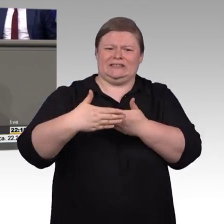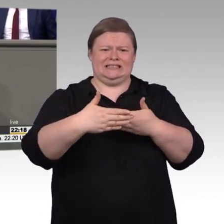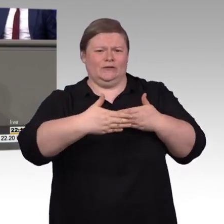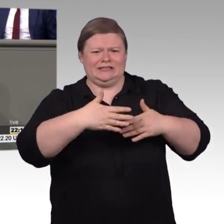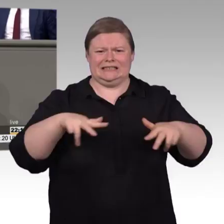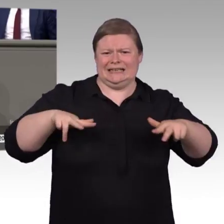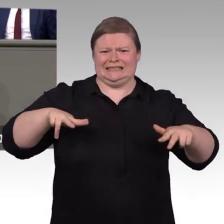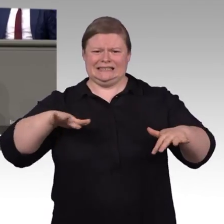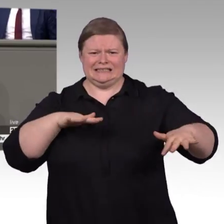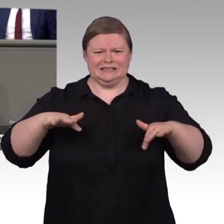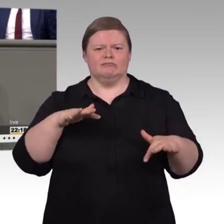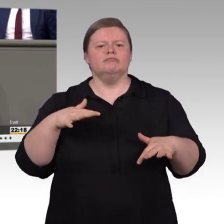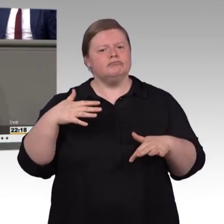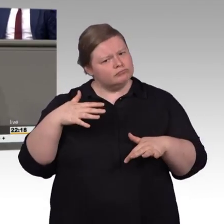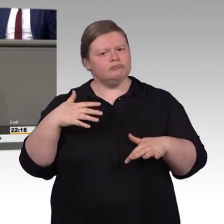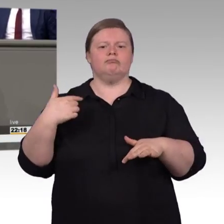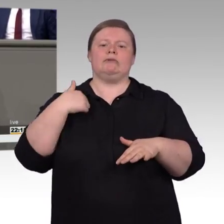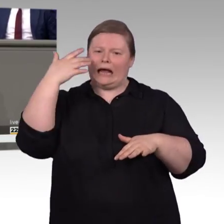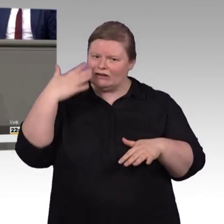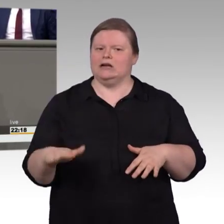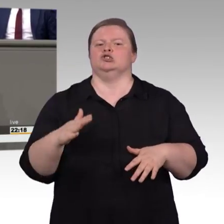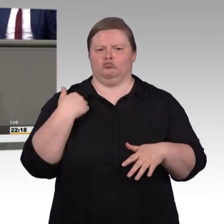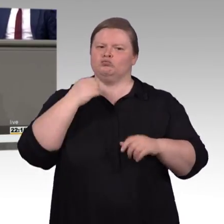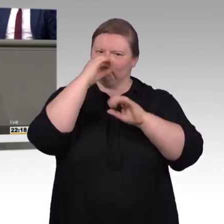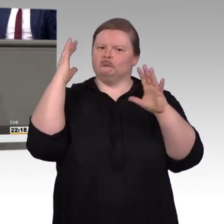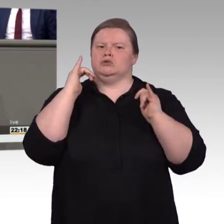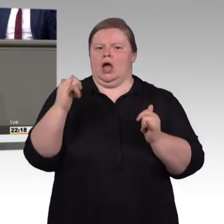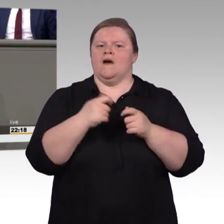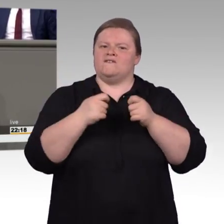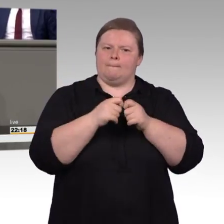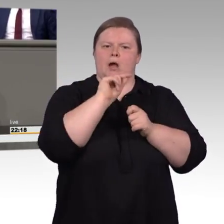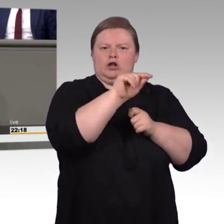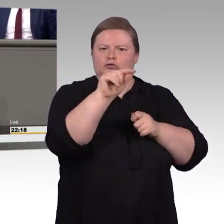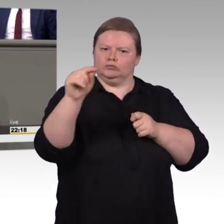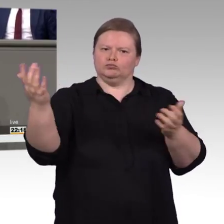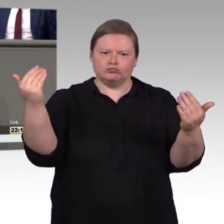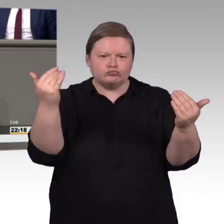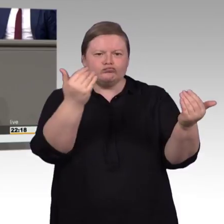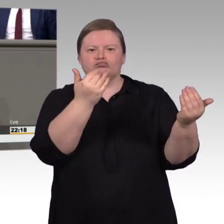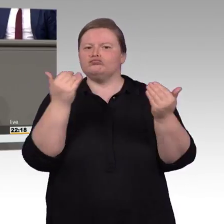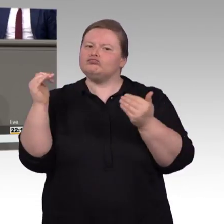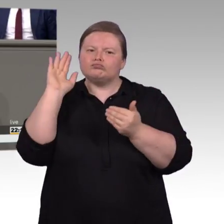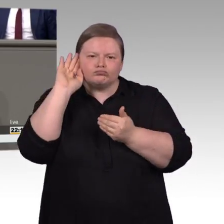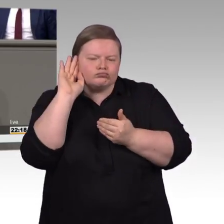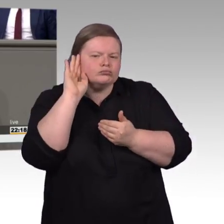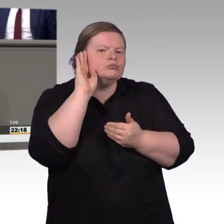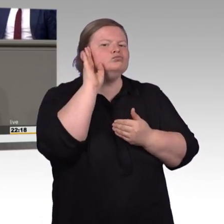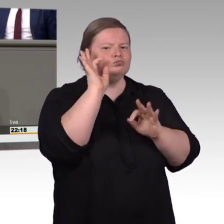Stellungnahmenfristen manchmal etwas kurzfristig waren, denke ich, dass das Gehör aller Verbände schon gewahrt